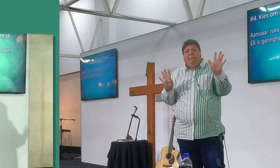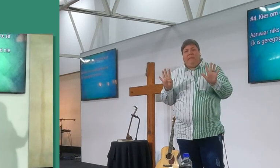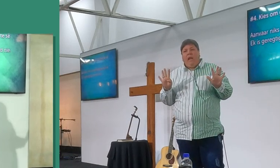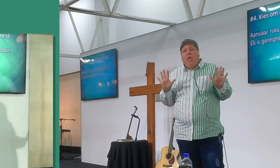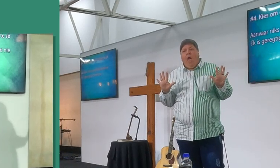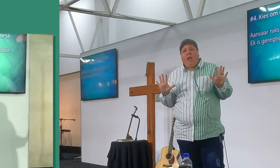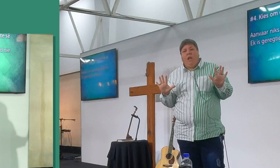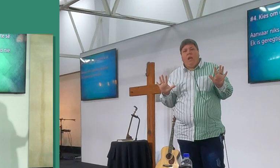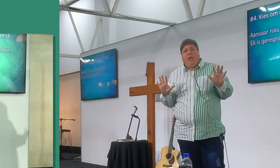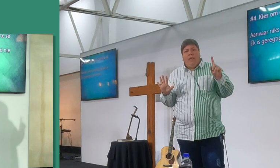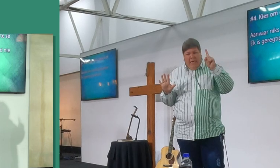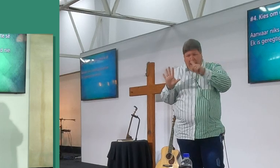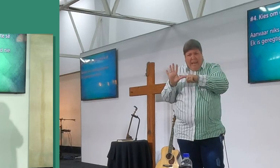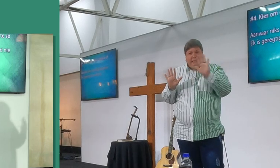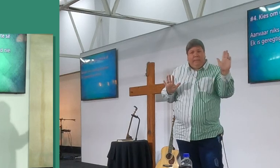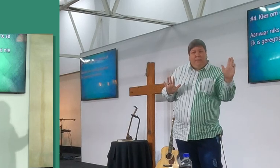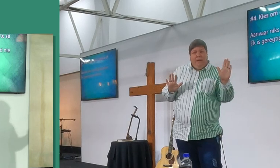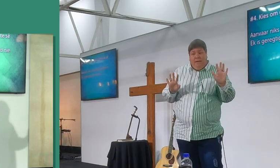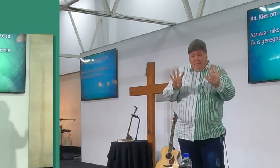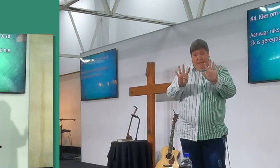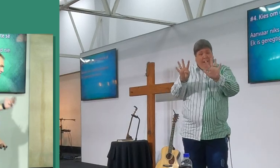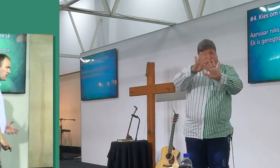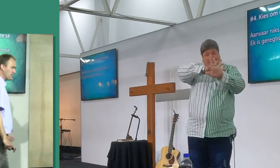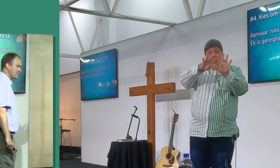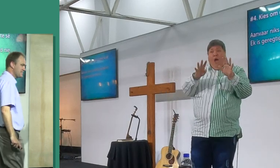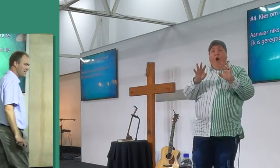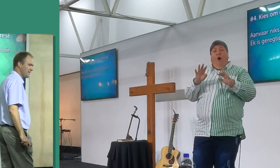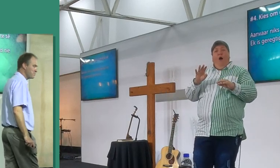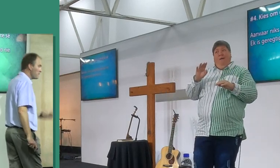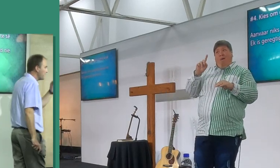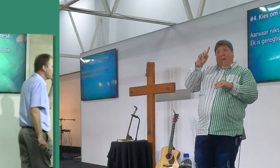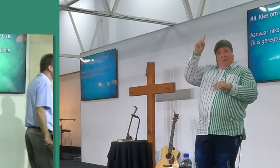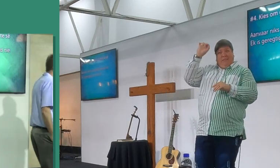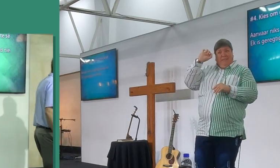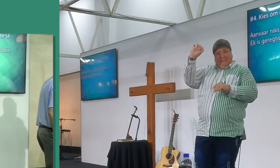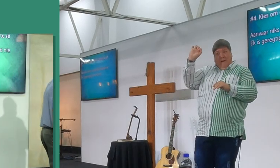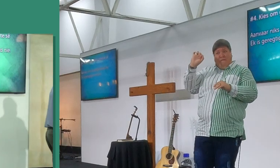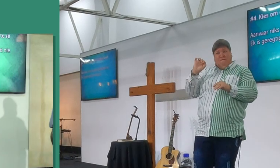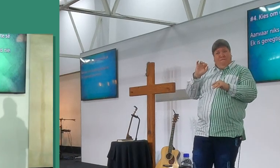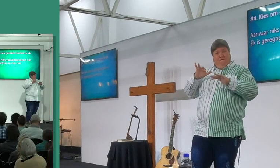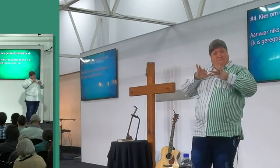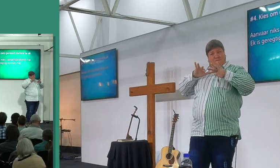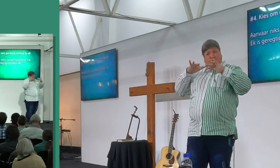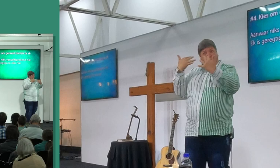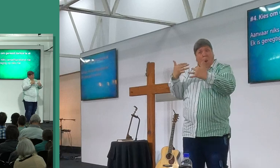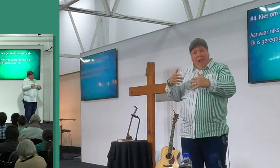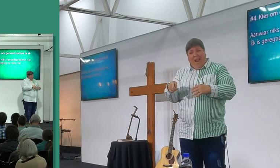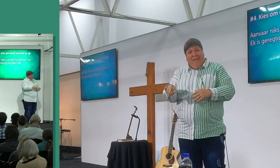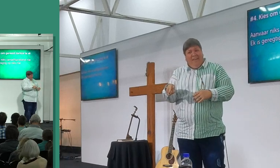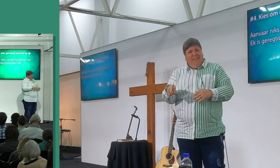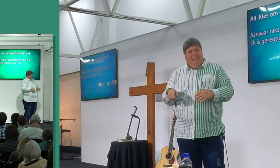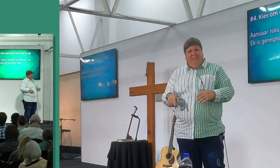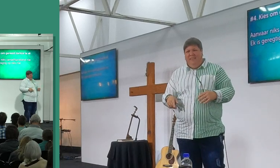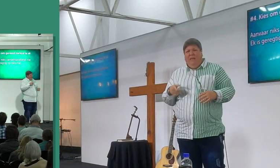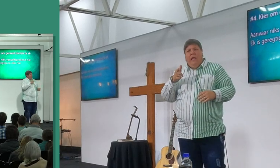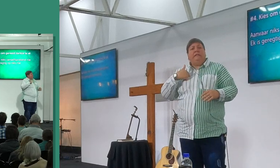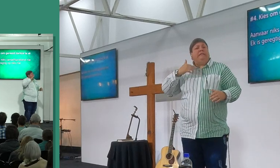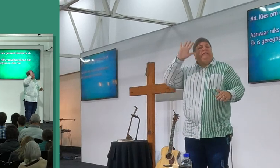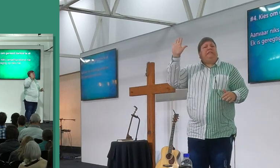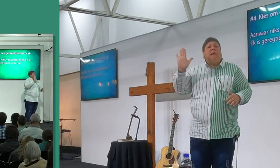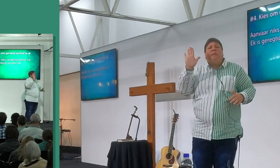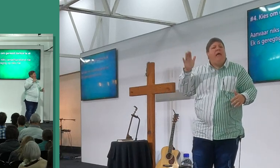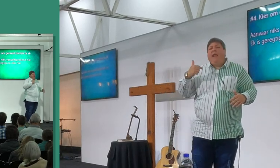is het nie snaaks dat die volk van God, die was wat nie dankie gesê het nie, maar die Samaritaan het geweet, hy verdien niks nie, hy